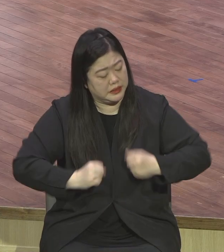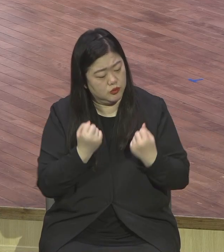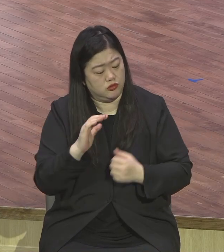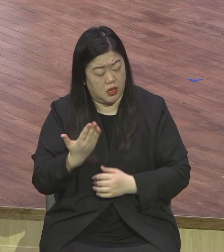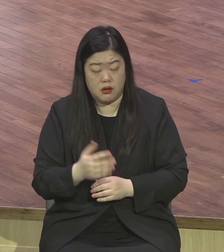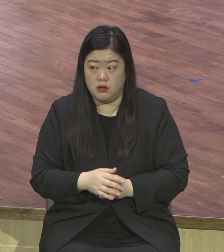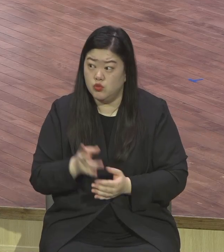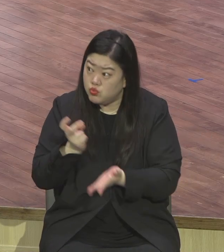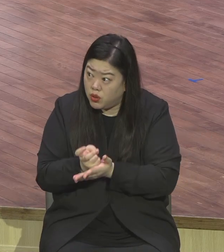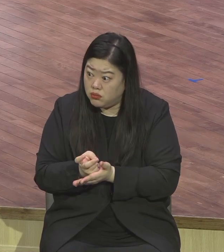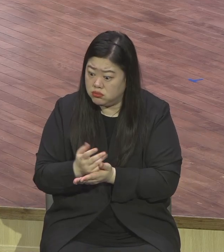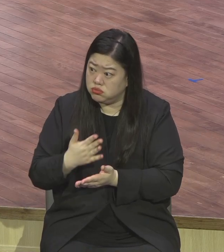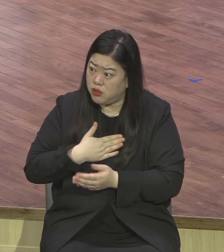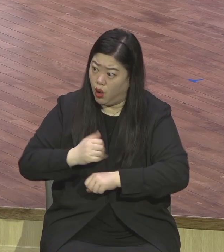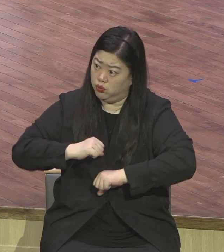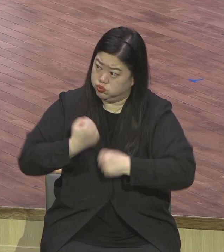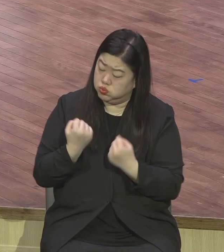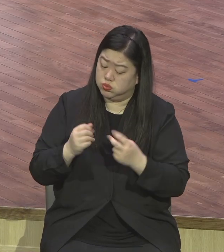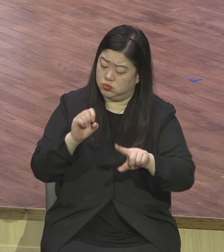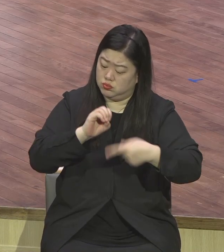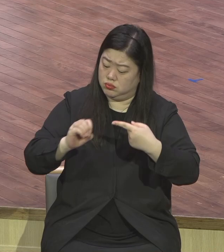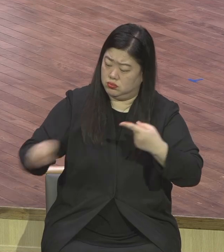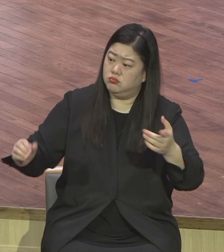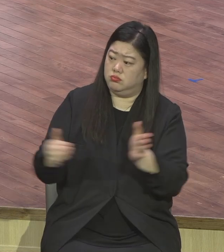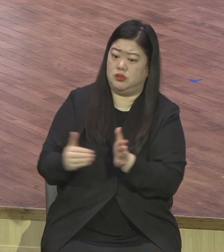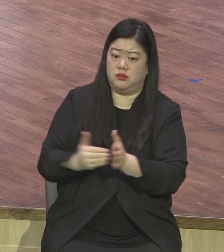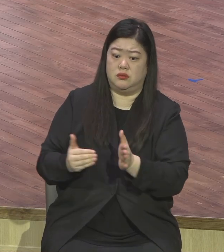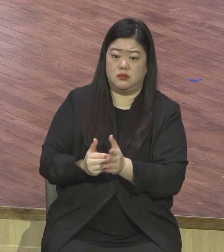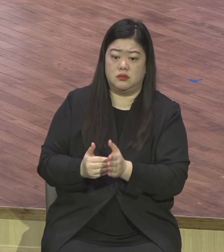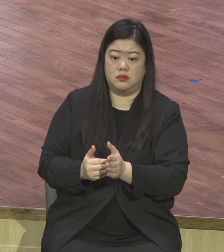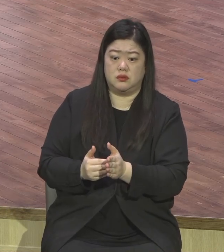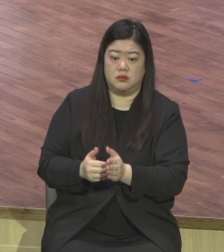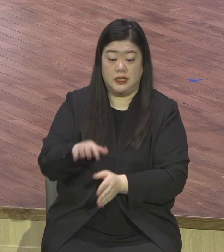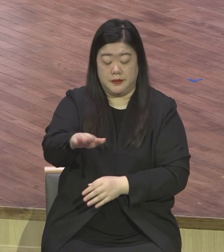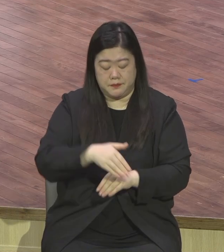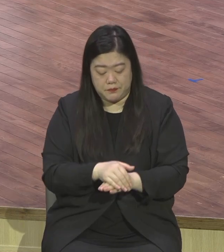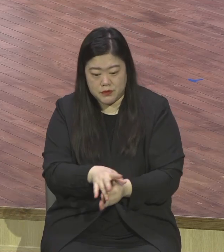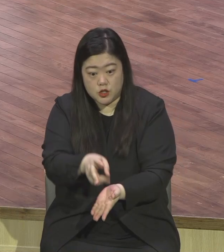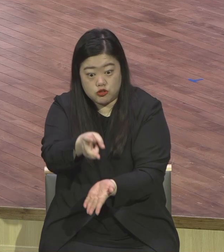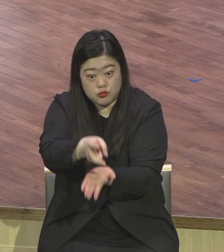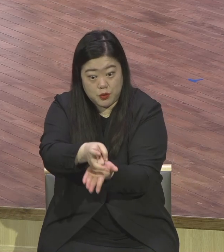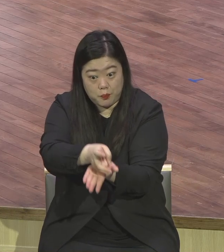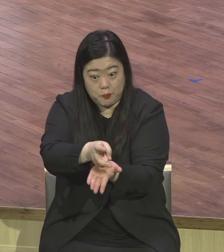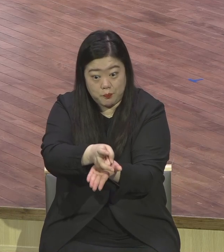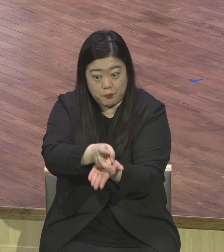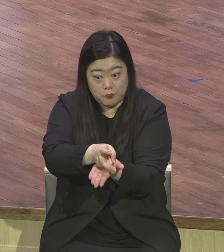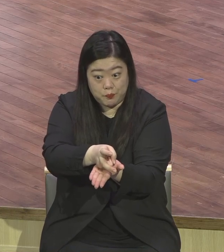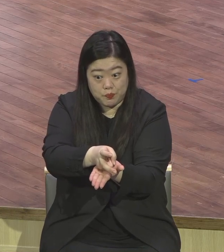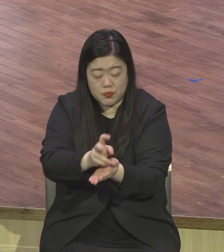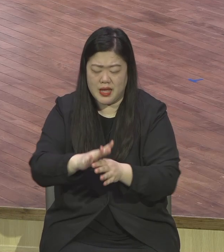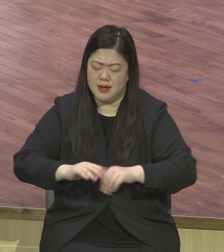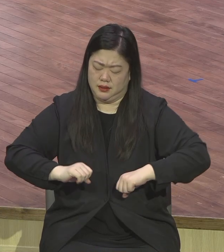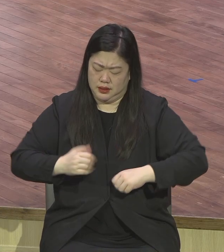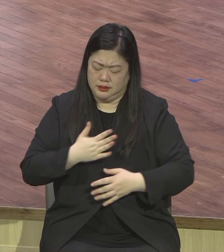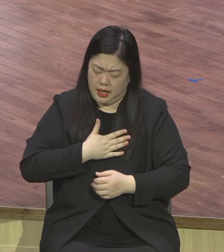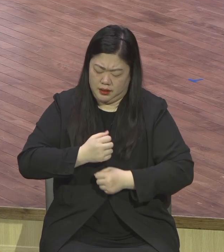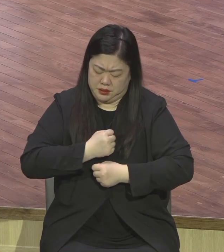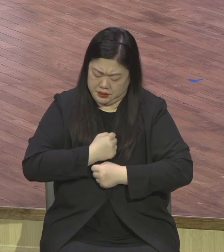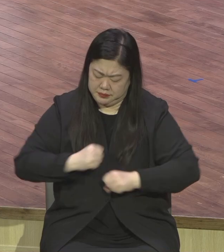사실 율법은요 인간이 결코 다 지킬 수가 없어요. 그런데 다 지켰다 합니다. 예수님 보실